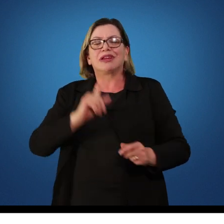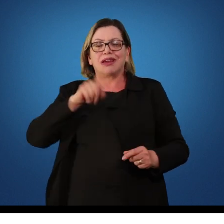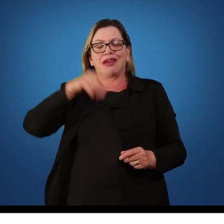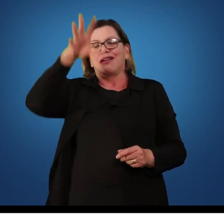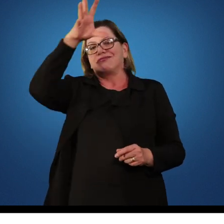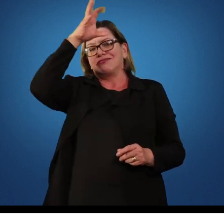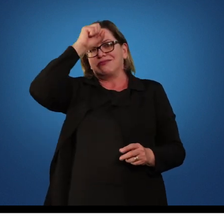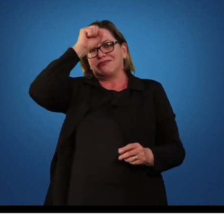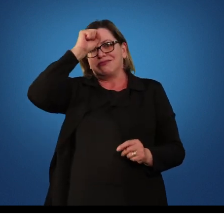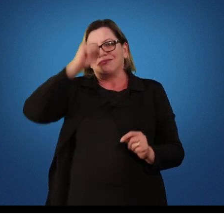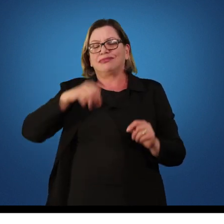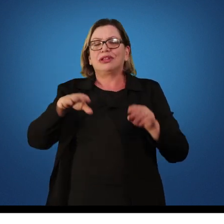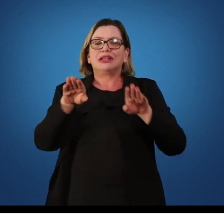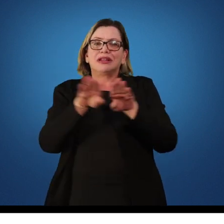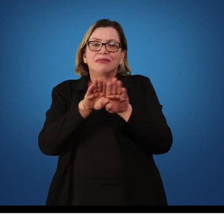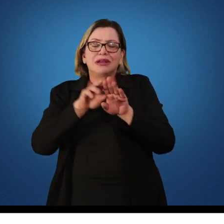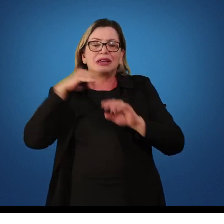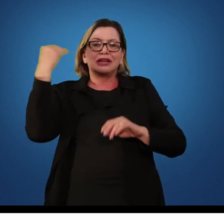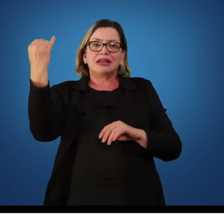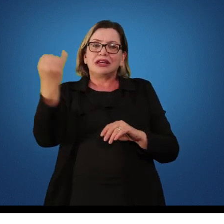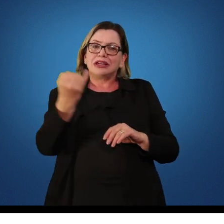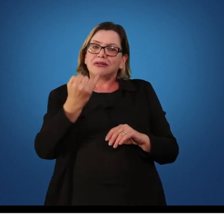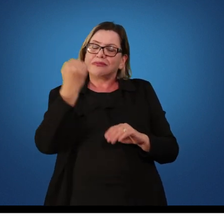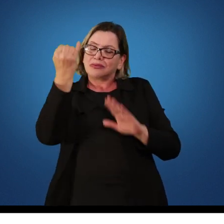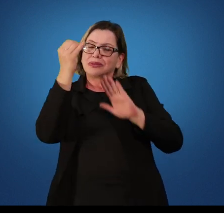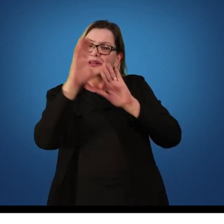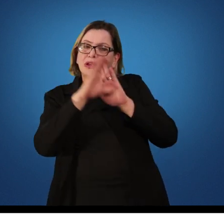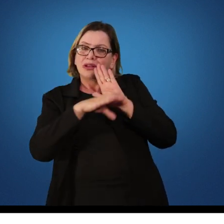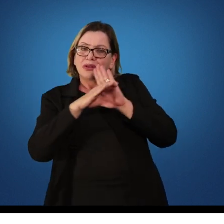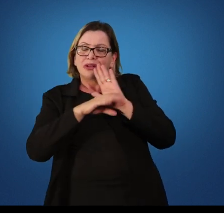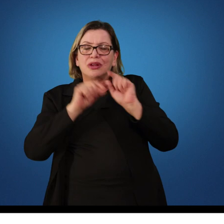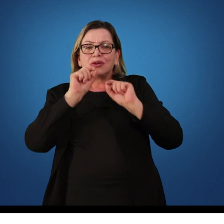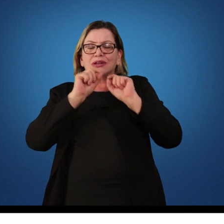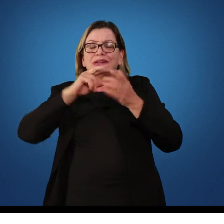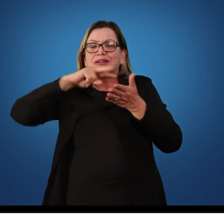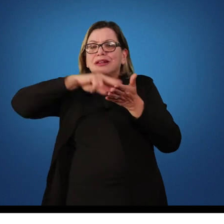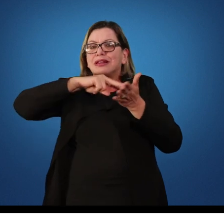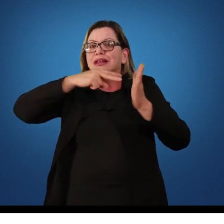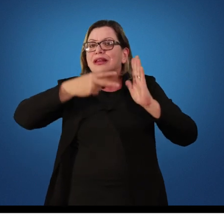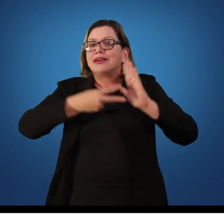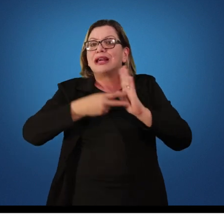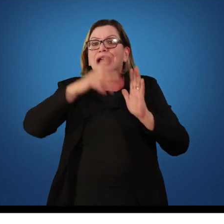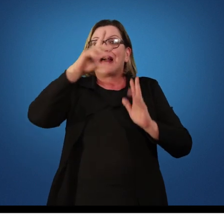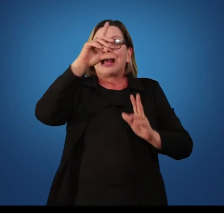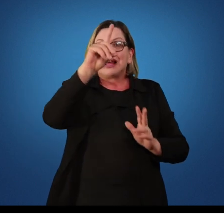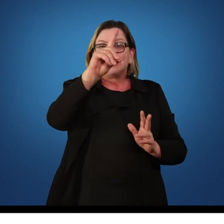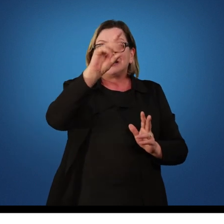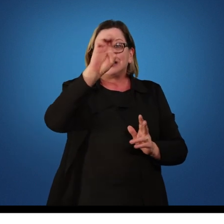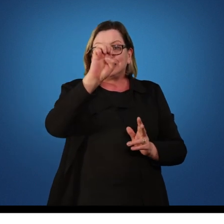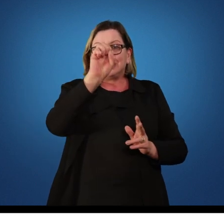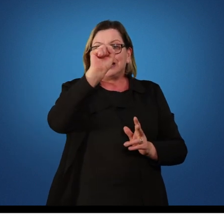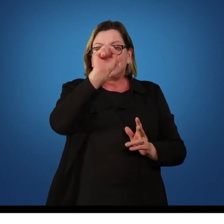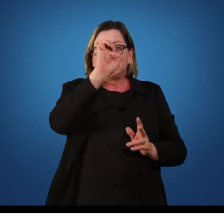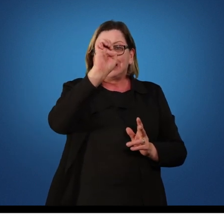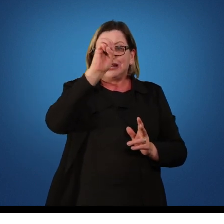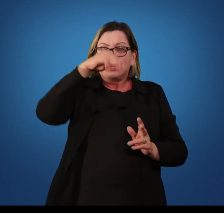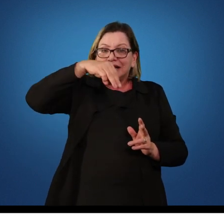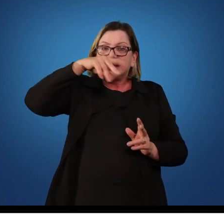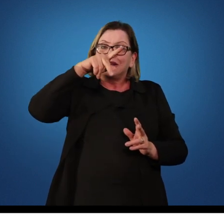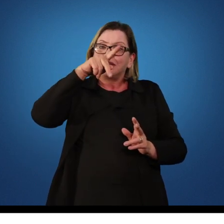Um outro conceito importante é o conceito de desempenho. O que é o desempenho? Aprendizagem motora é um conceito e